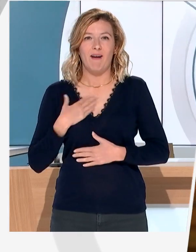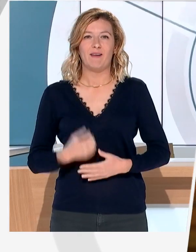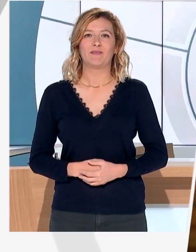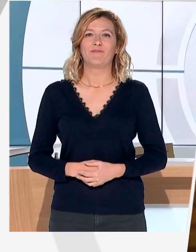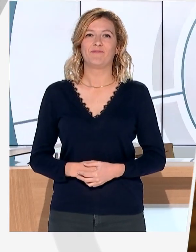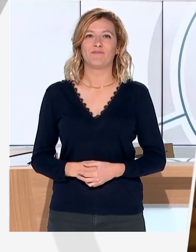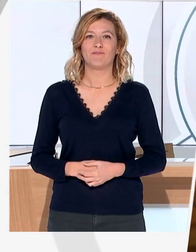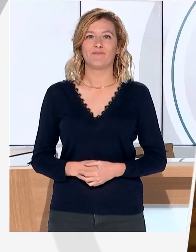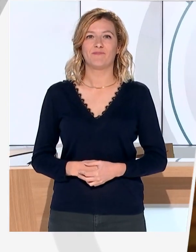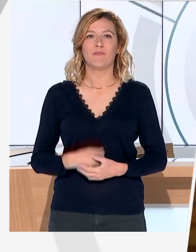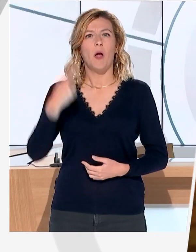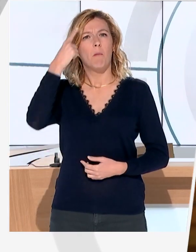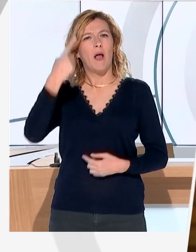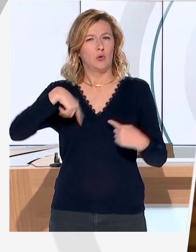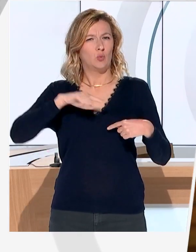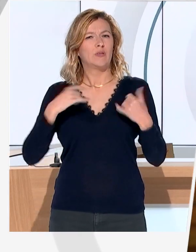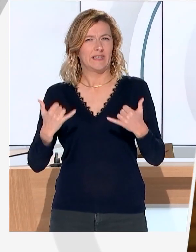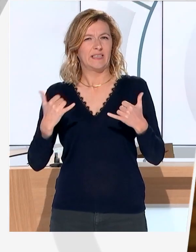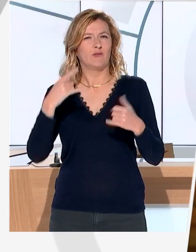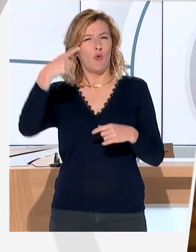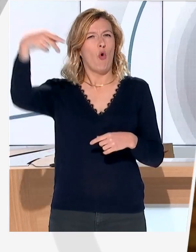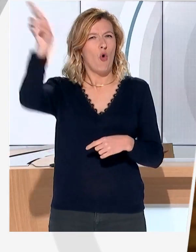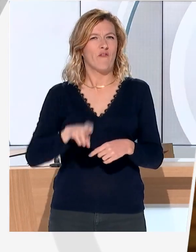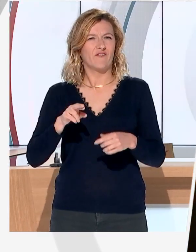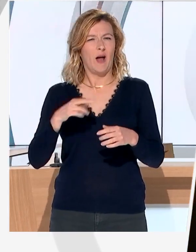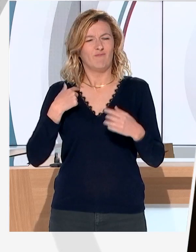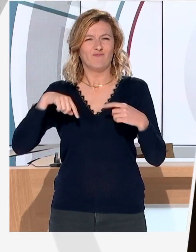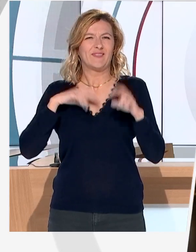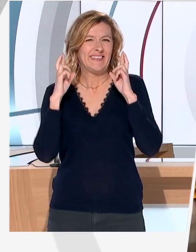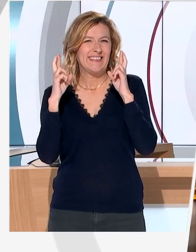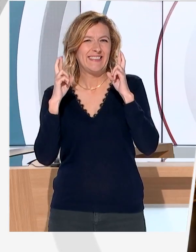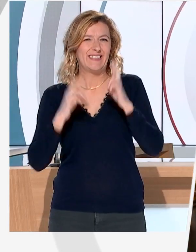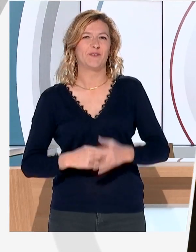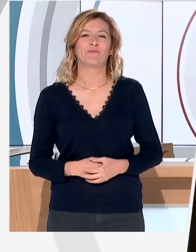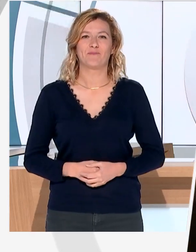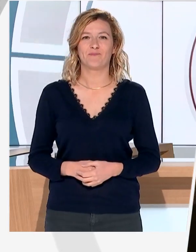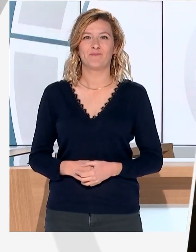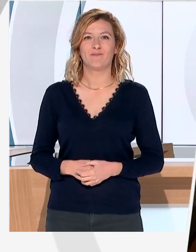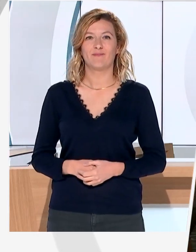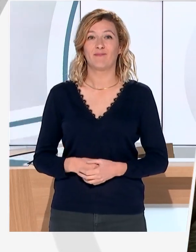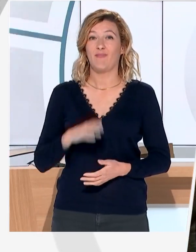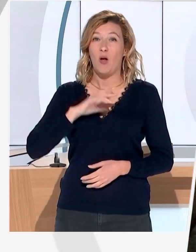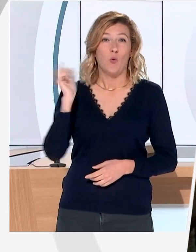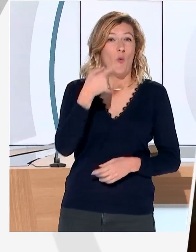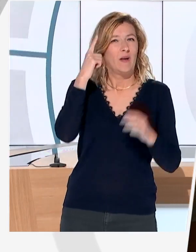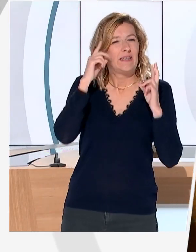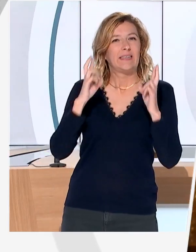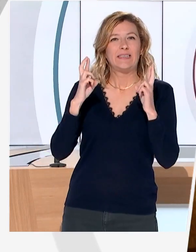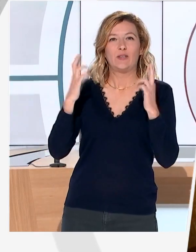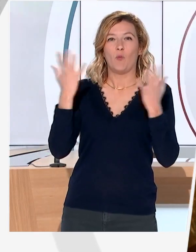que c chez nous qu'il reviendra. On croise les doigts. Car tous y croient. D'ici quelques mois, ils espèrent bel et bien voir le